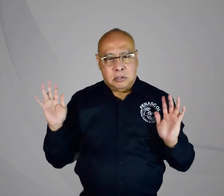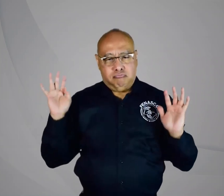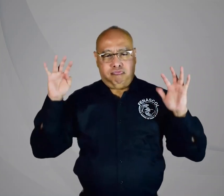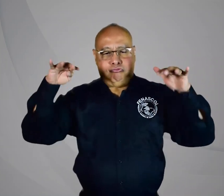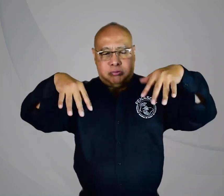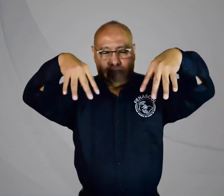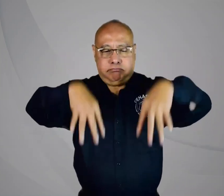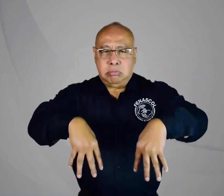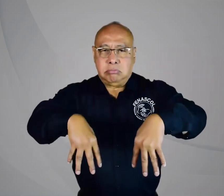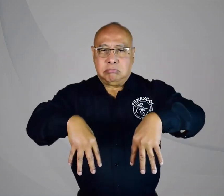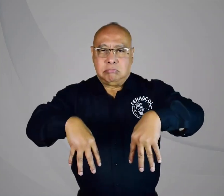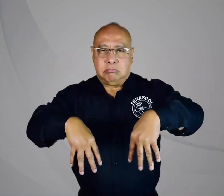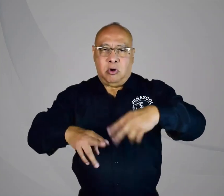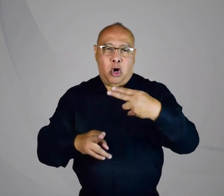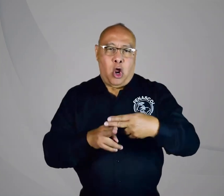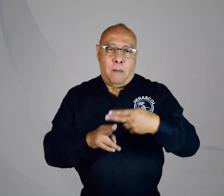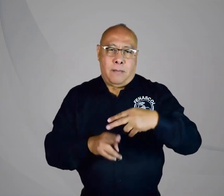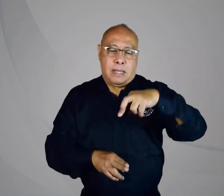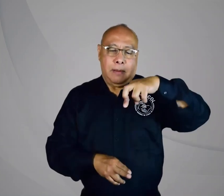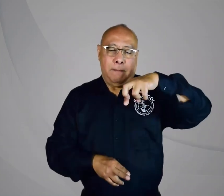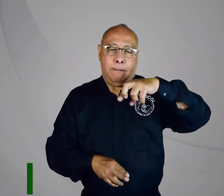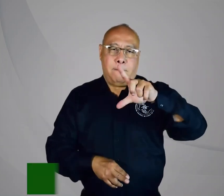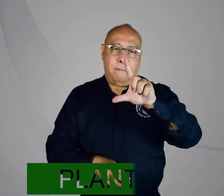Transporte acompañe y policía también esté presente, sino hacer un plantón.